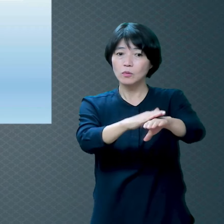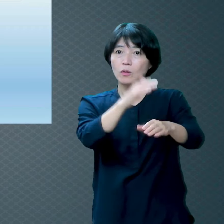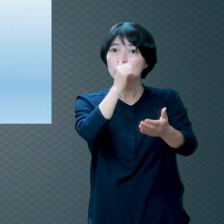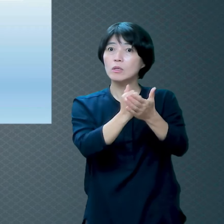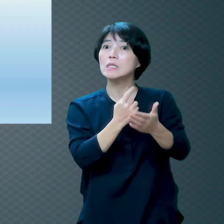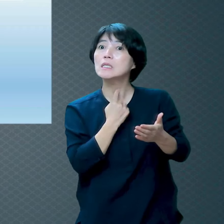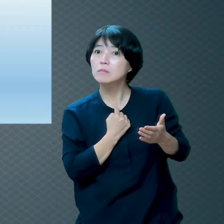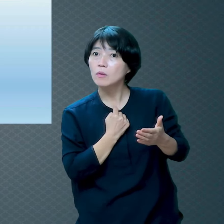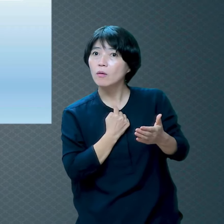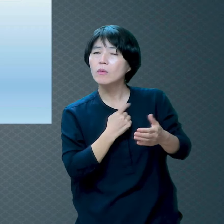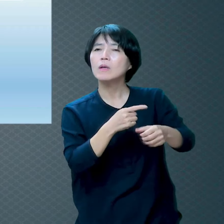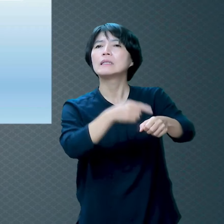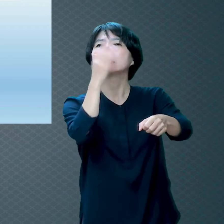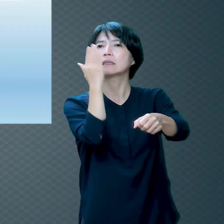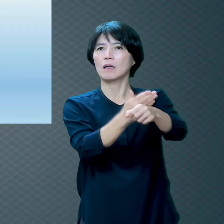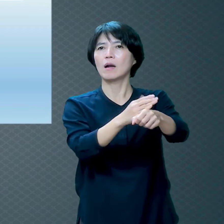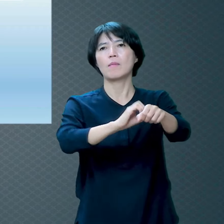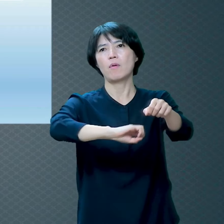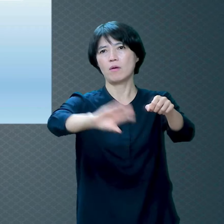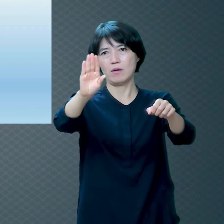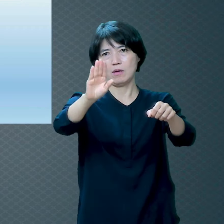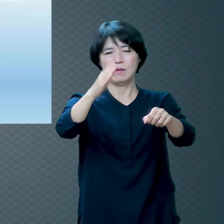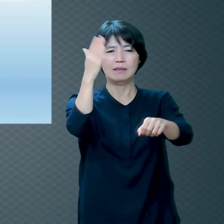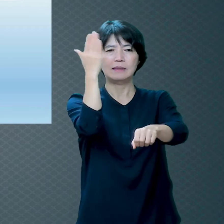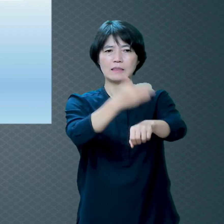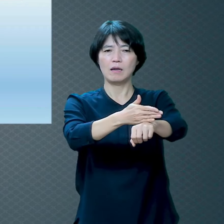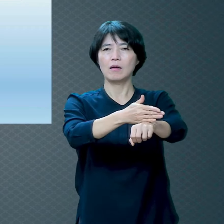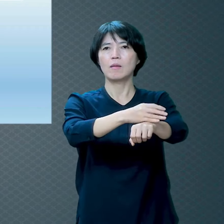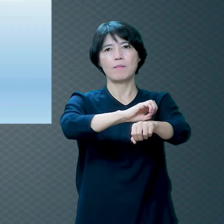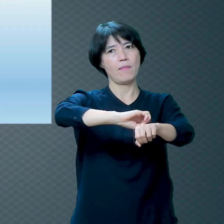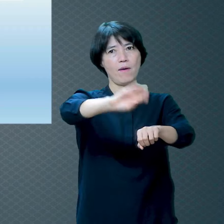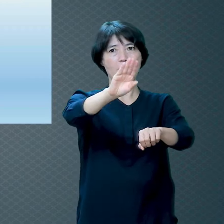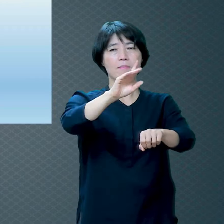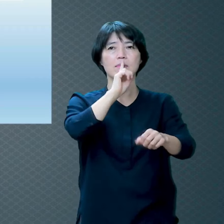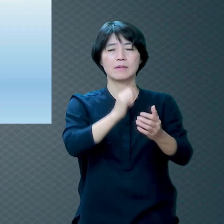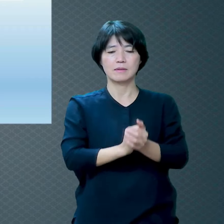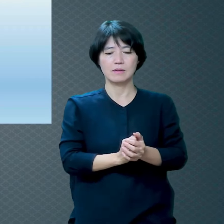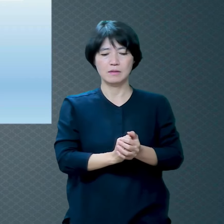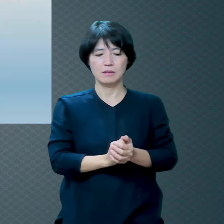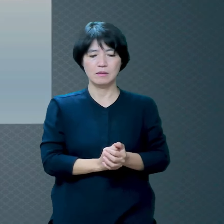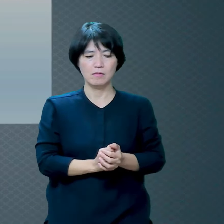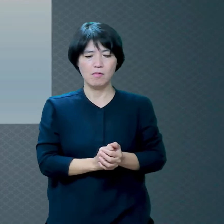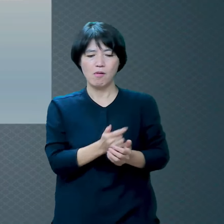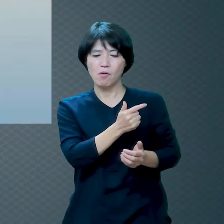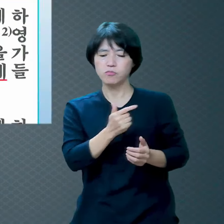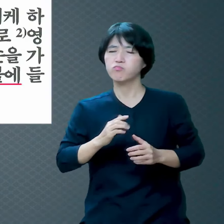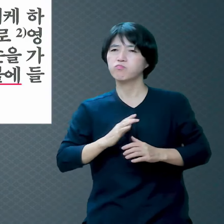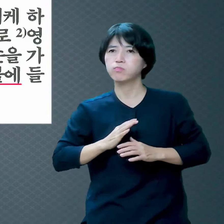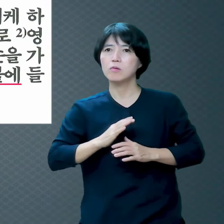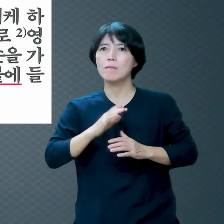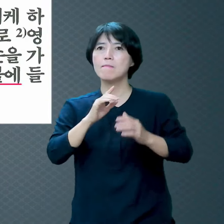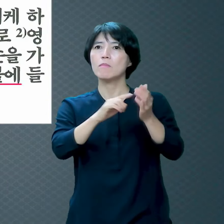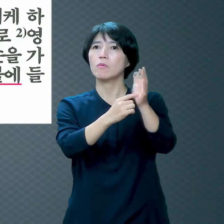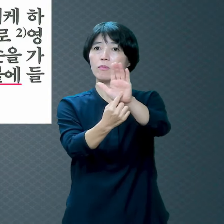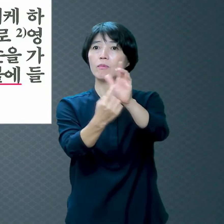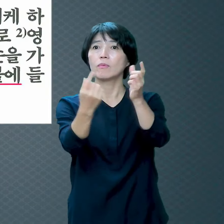지었으면 손 잘라버려라 여기 찍어버리라 이랬죠 이게 얼마나 무서운 표현입니까?